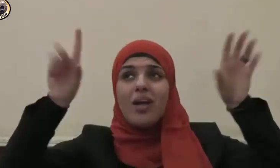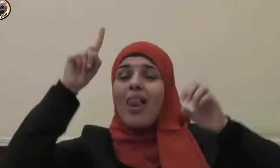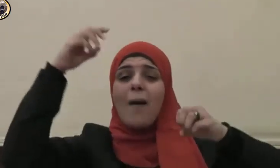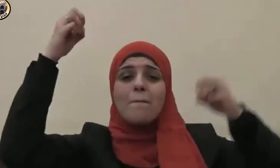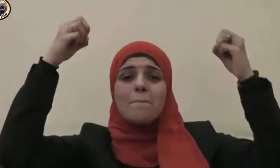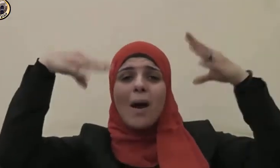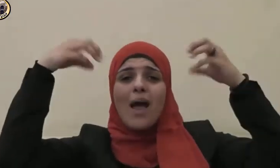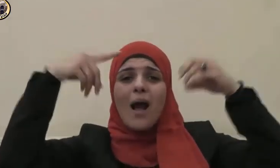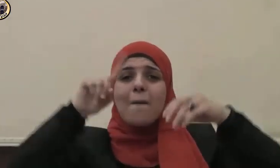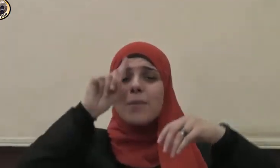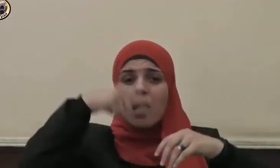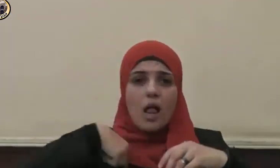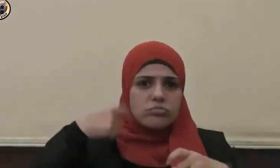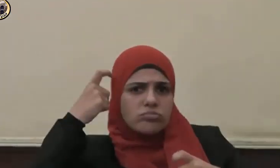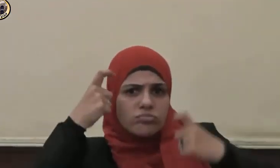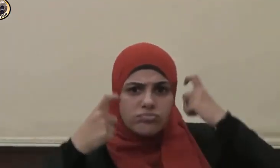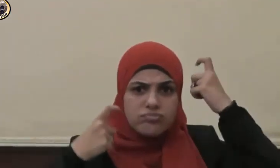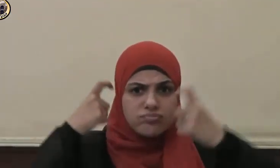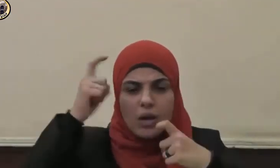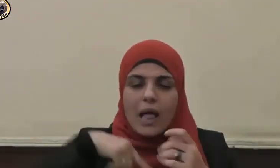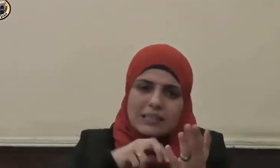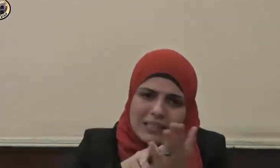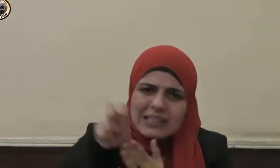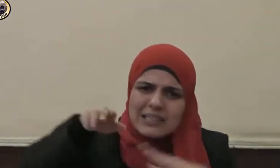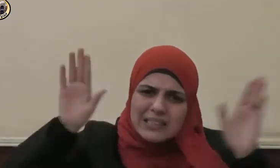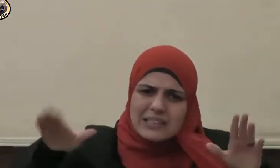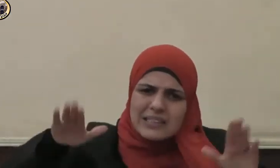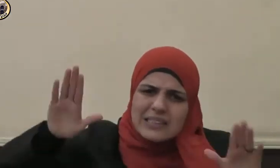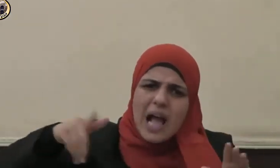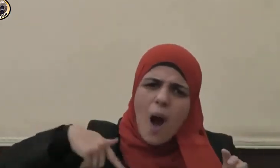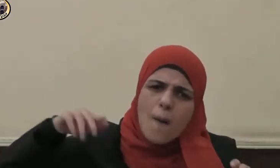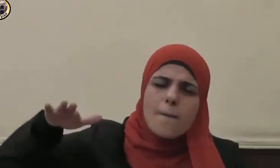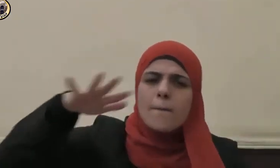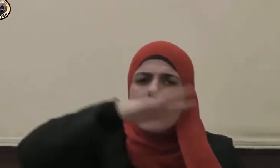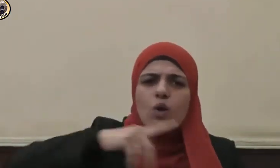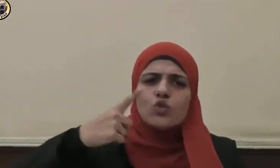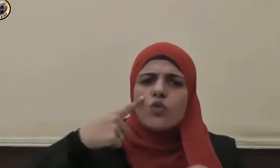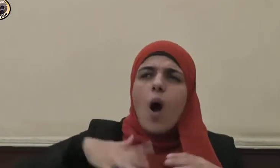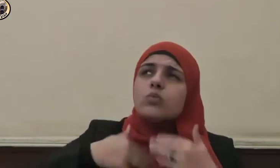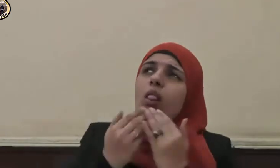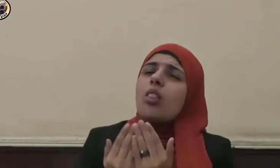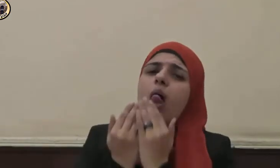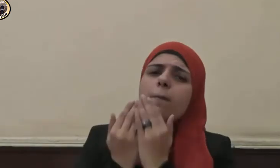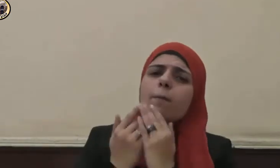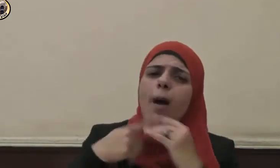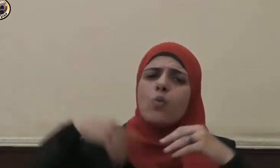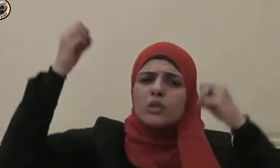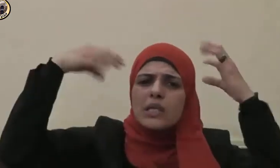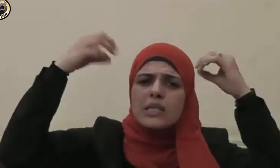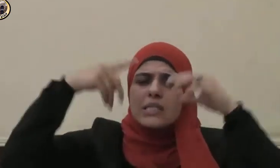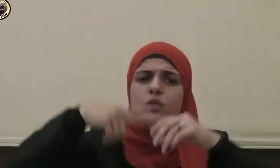تكسل عن السعي وطلب الرزق فإنها تبدأ مع الصباح في السعي